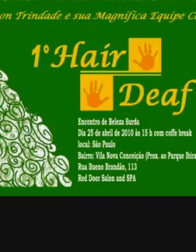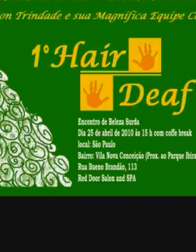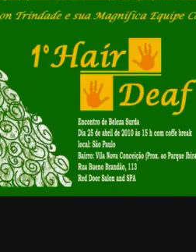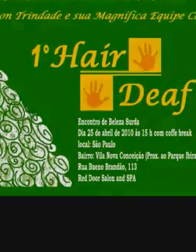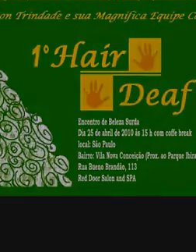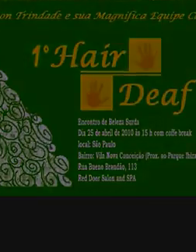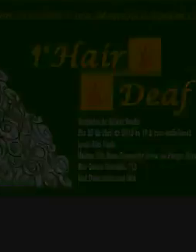Rua Boilho Branzão